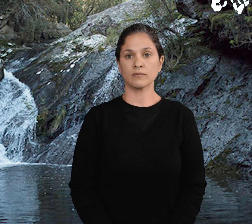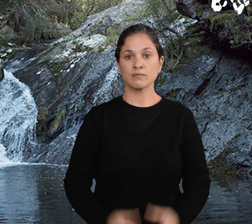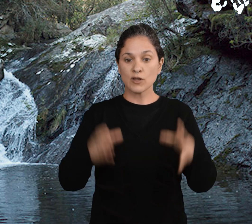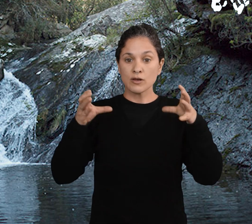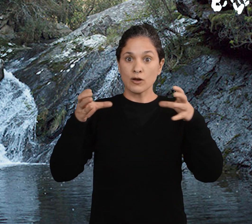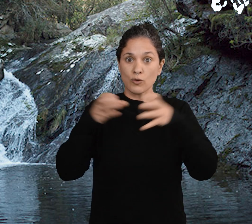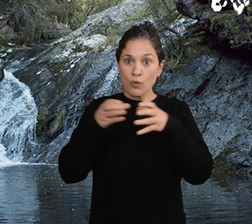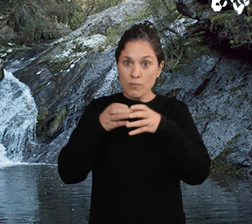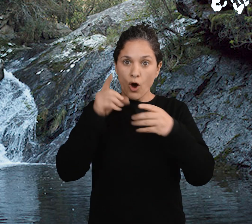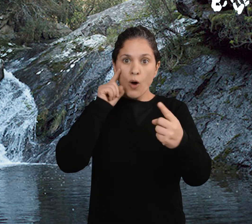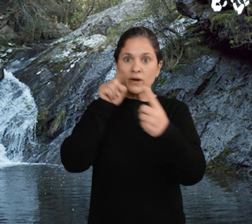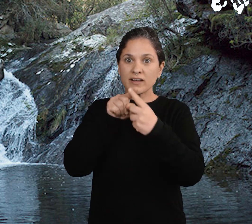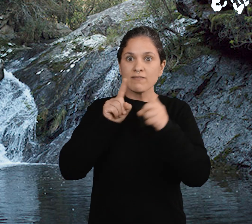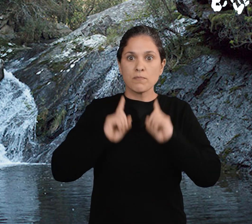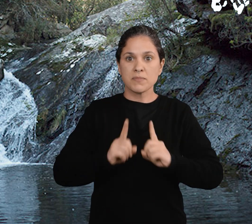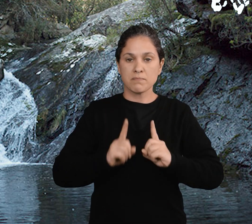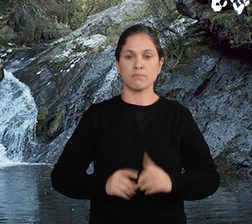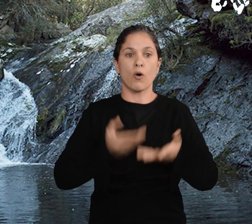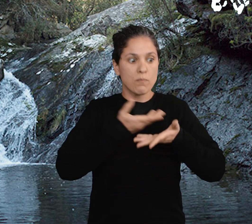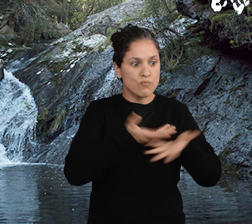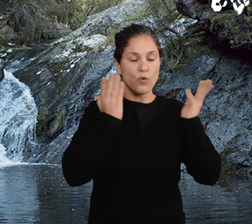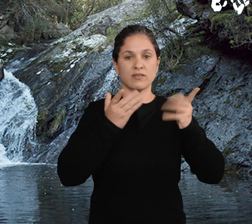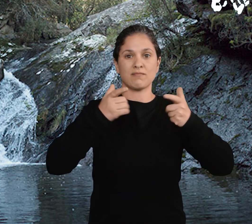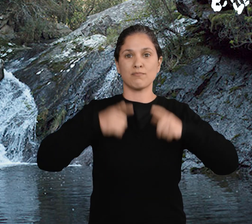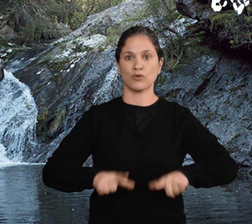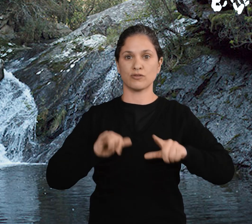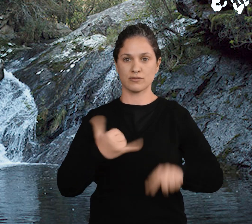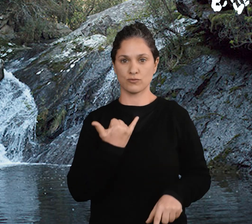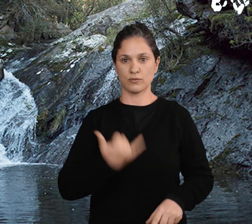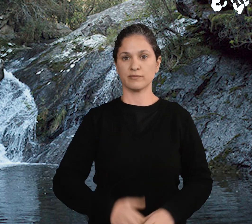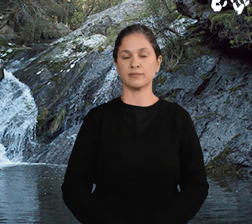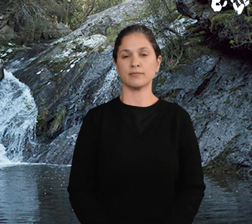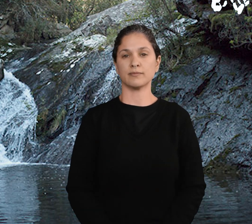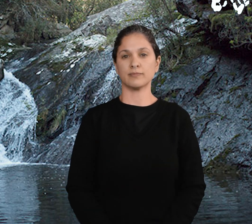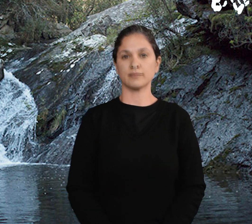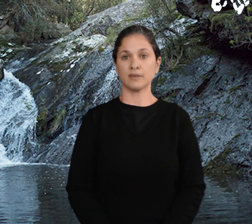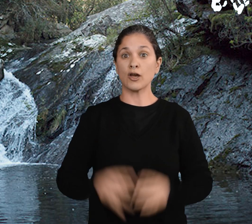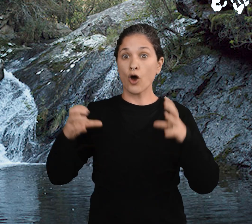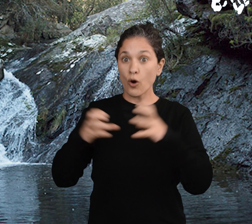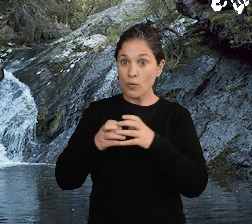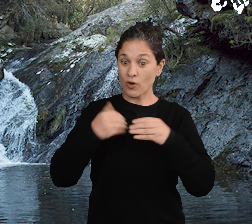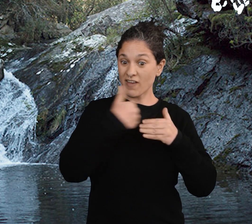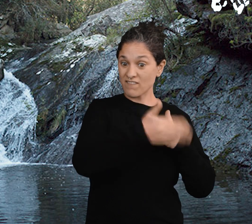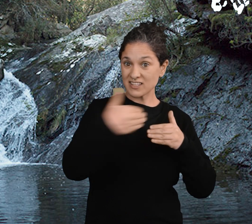un objetivo compartido. Mostrar los pozos. El grupo de vecinos,